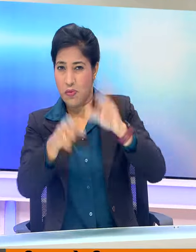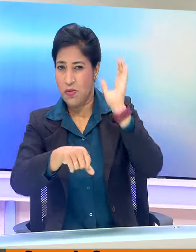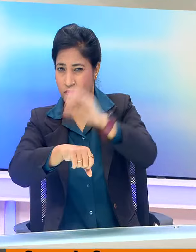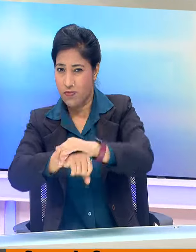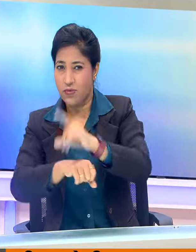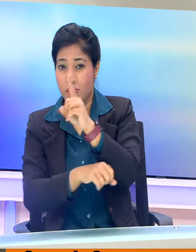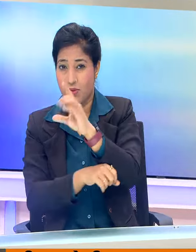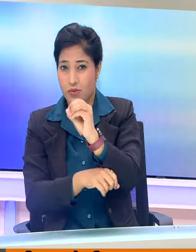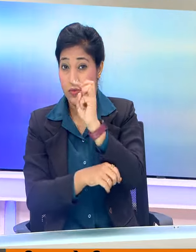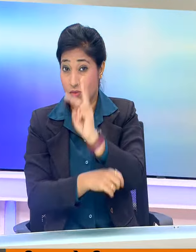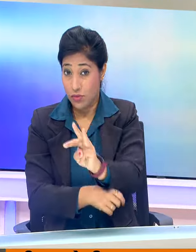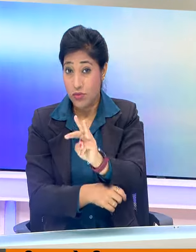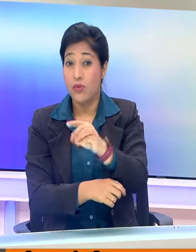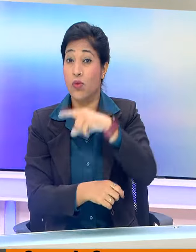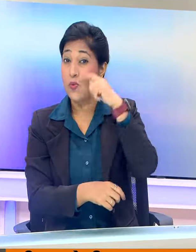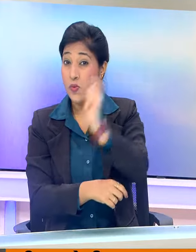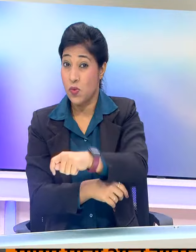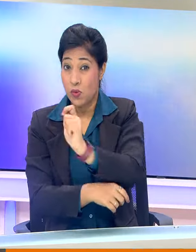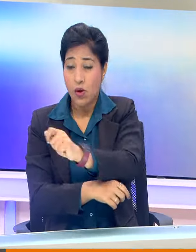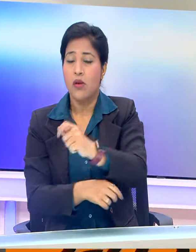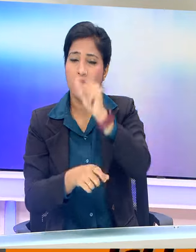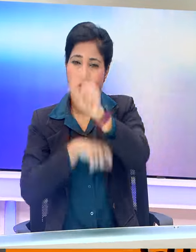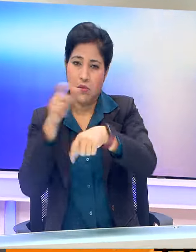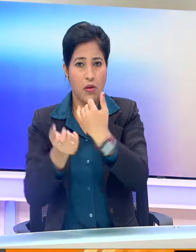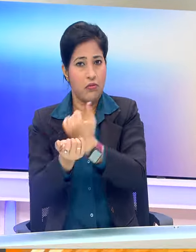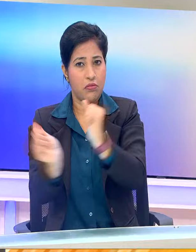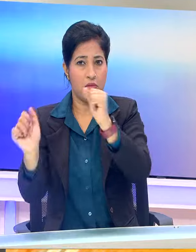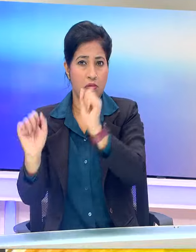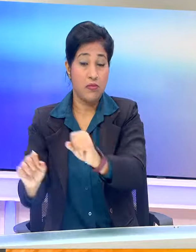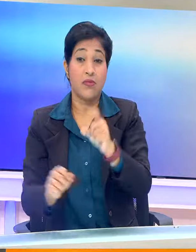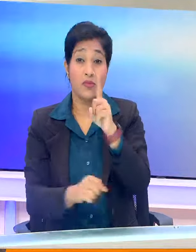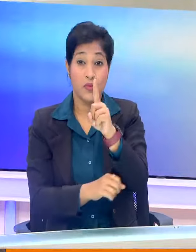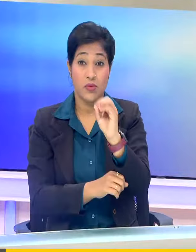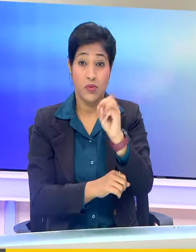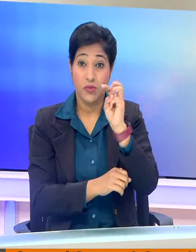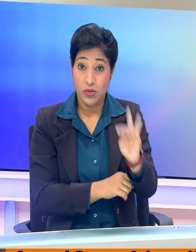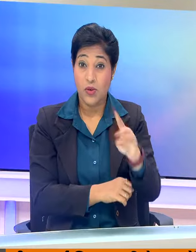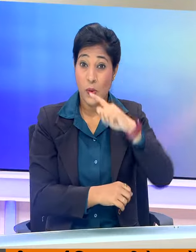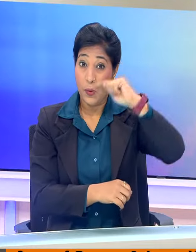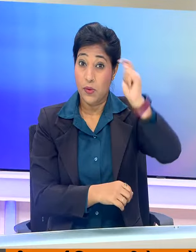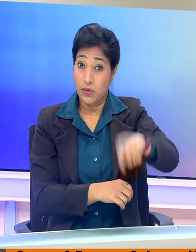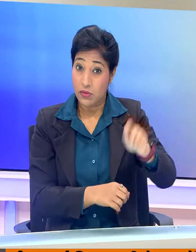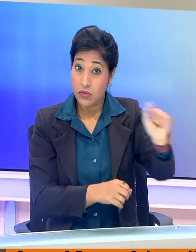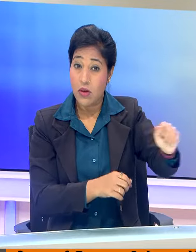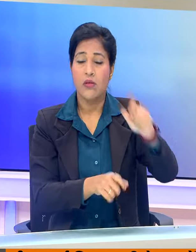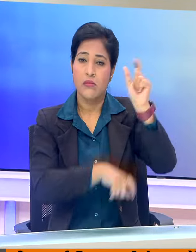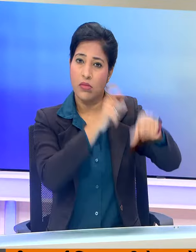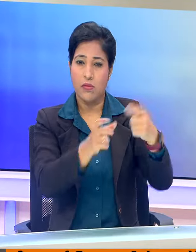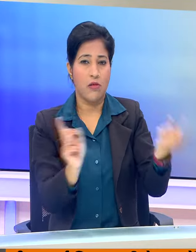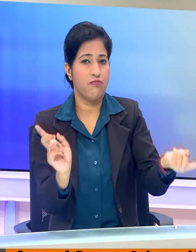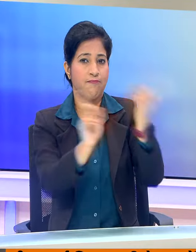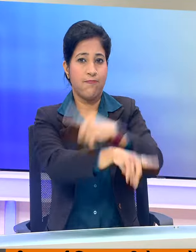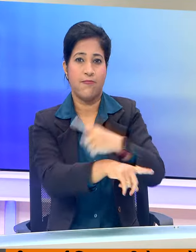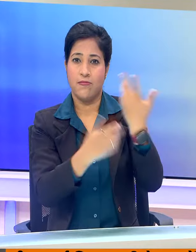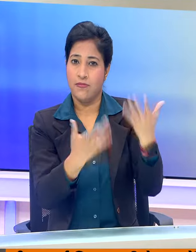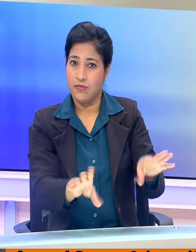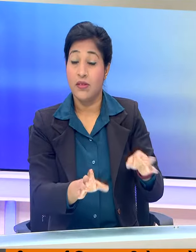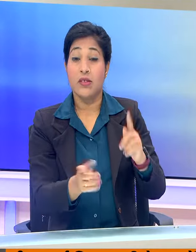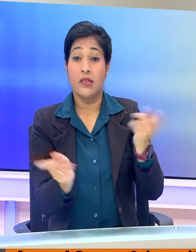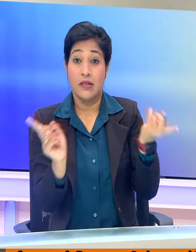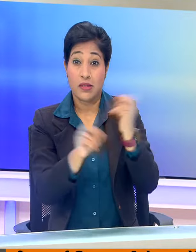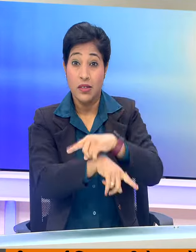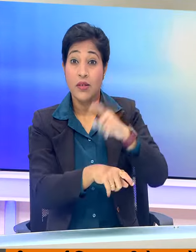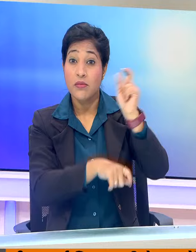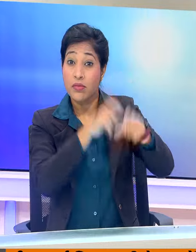रूसी सैनिकों को रिहा कर दिया गया है बदले में 103 युद्धबंदियों को इस्थानांतर रित कर दिया गया बदले गए सभी